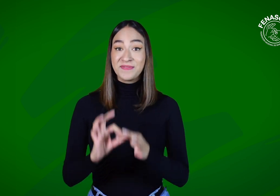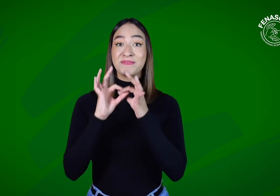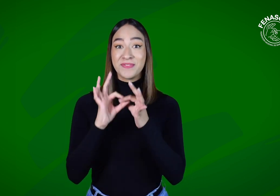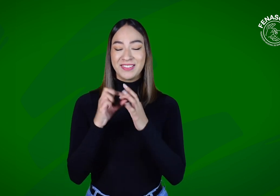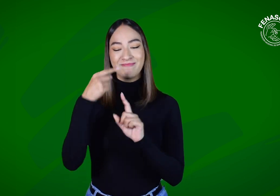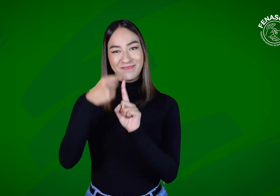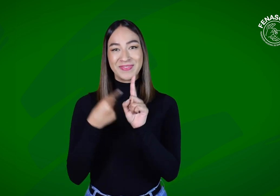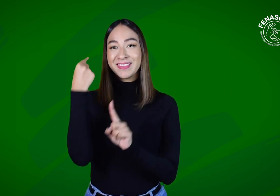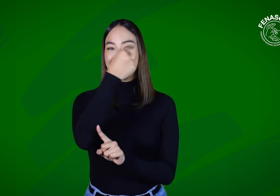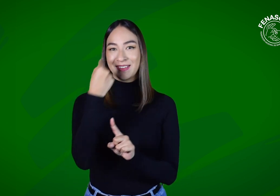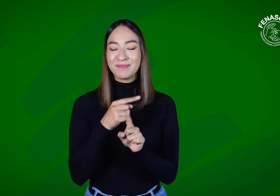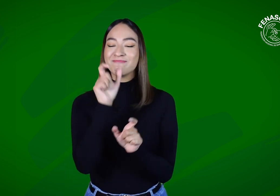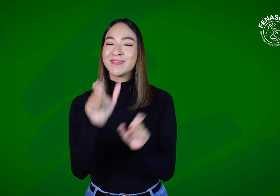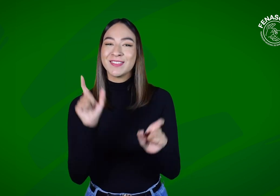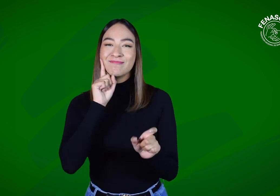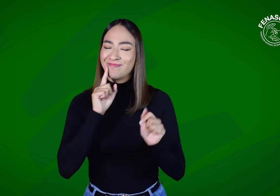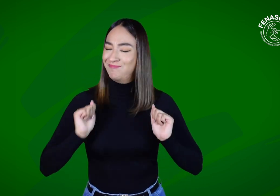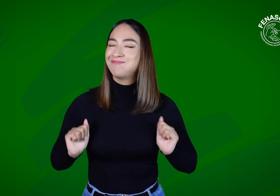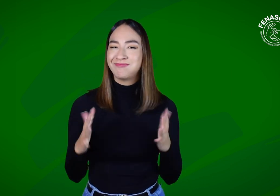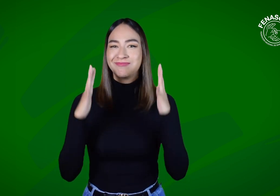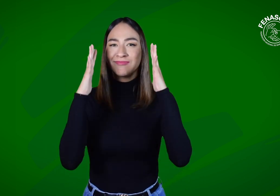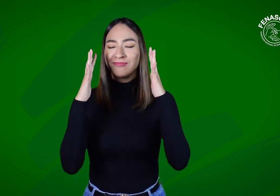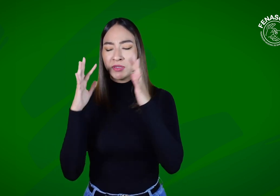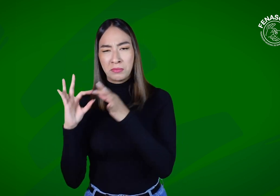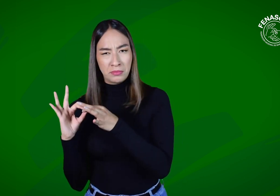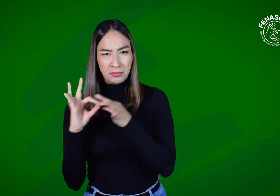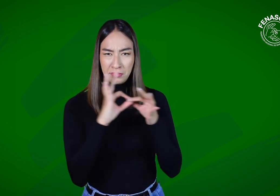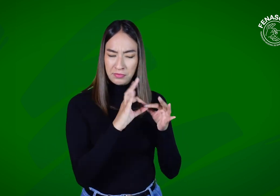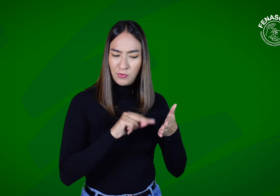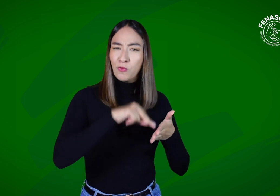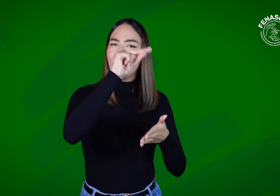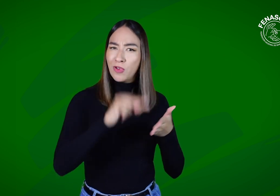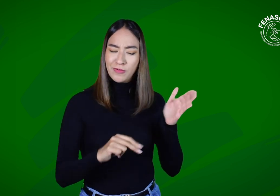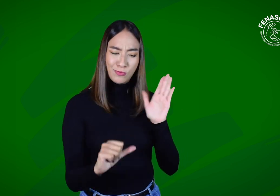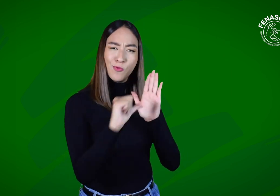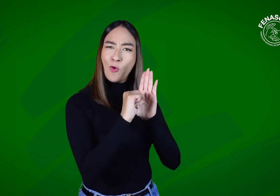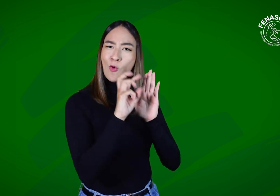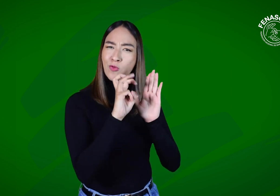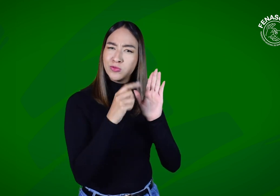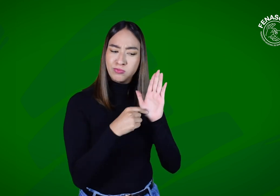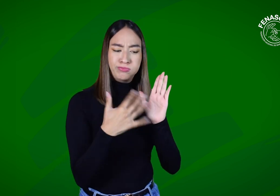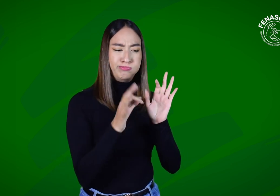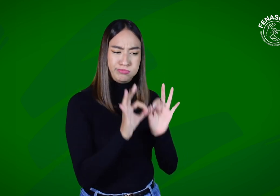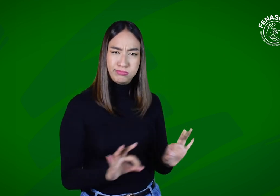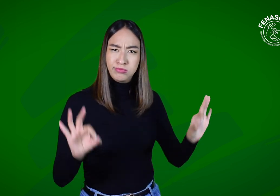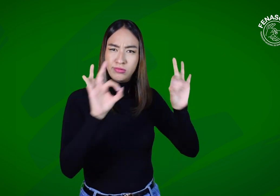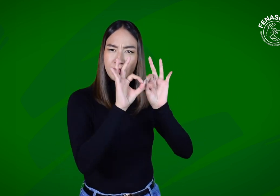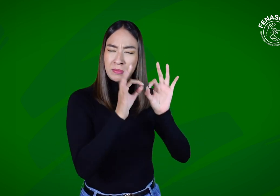En FENASCOL, para el marco de la celebración del Mes de las Personas Sordas, hacemos referencia al artículo 8 de la Convención sobre los Derechos de las